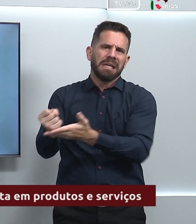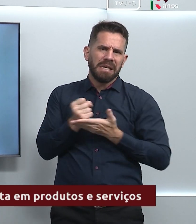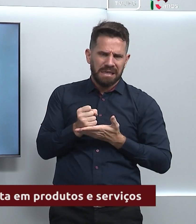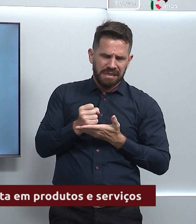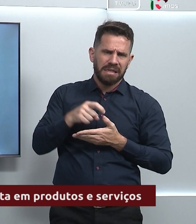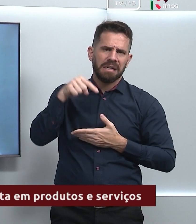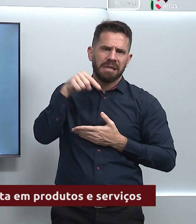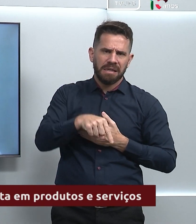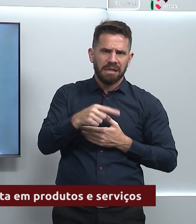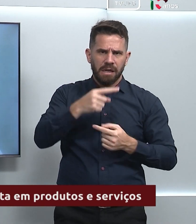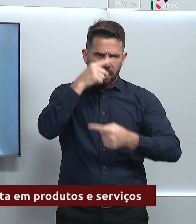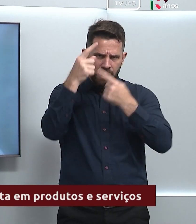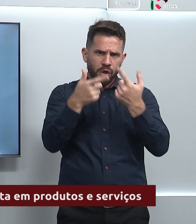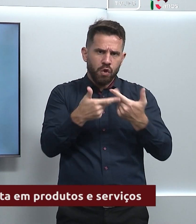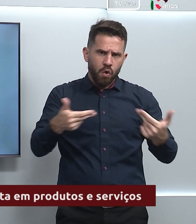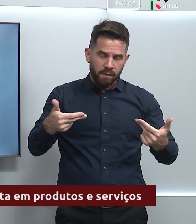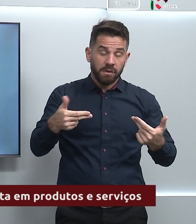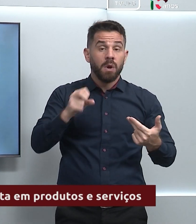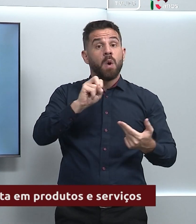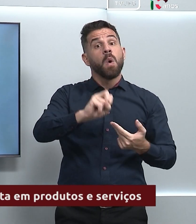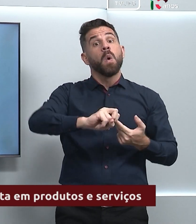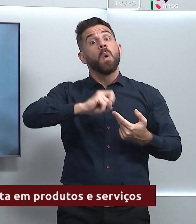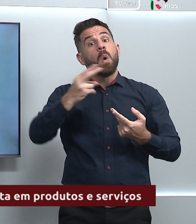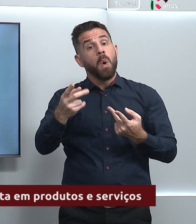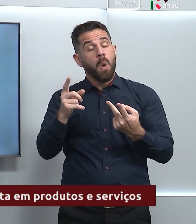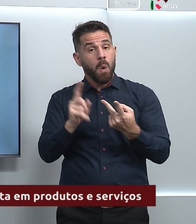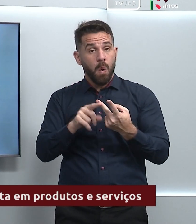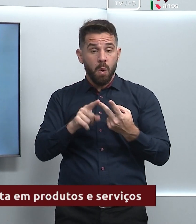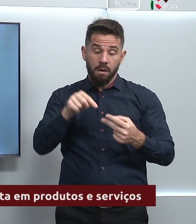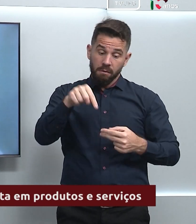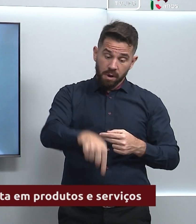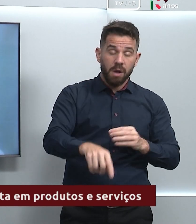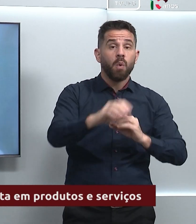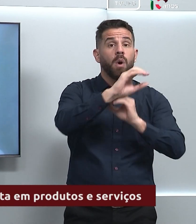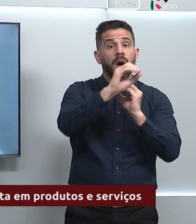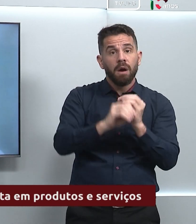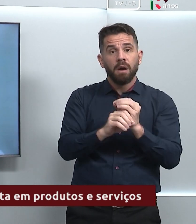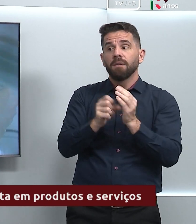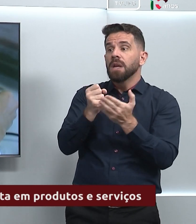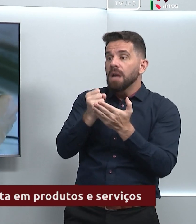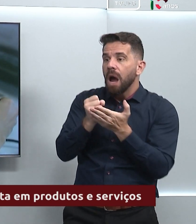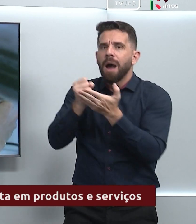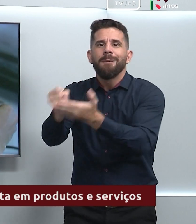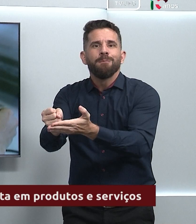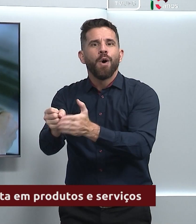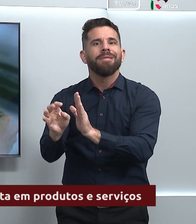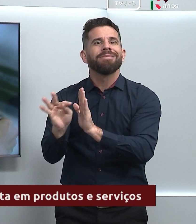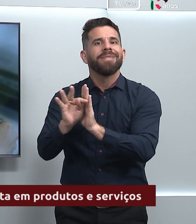ou também para que a universidade possa apoiar em uma prestação de serviço técnico especializada.